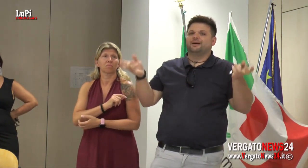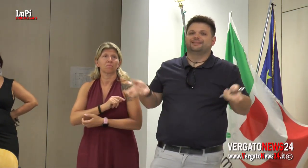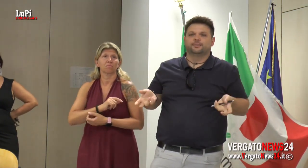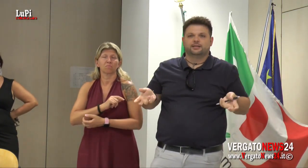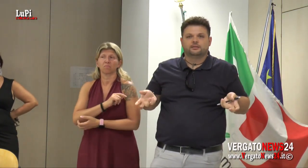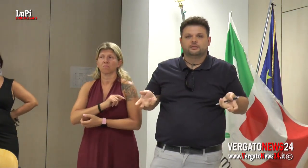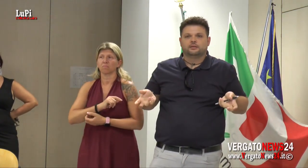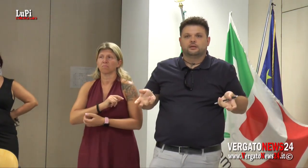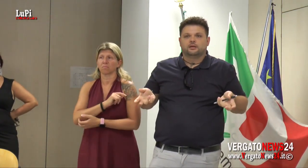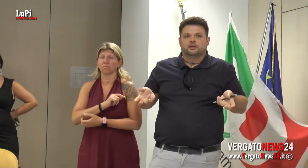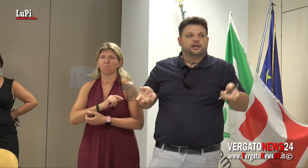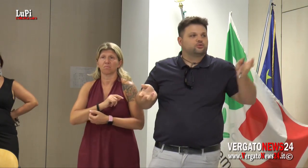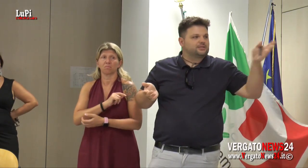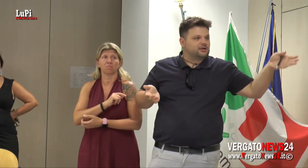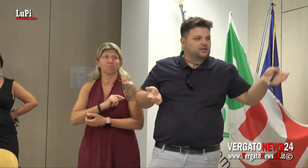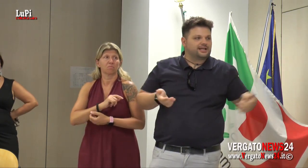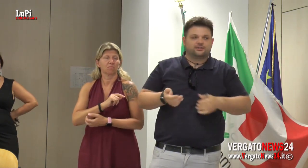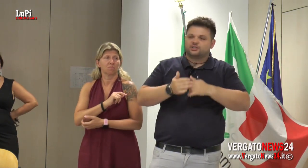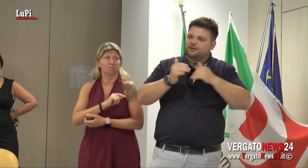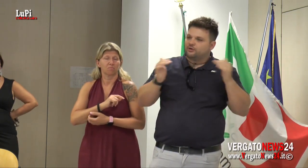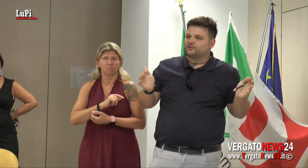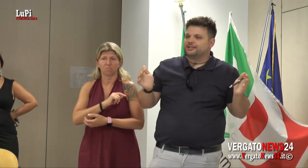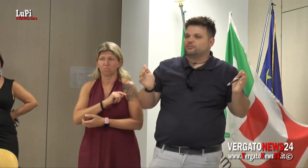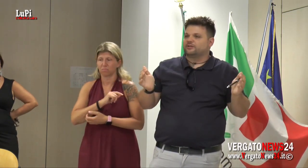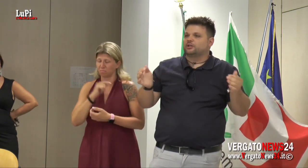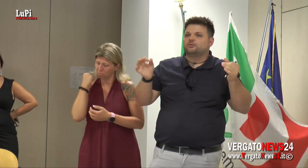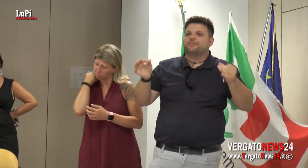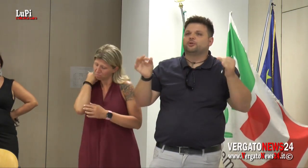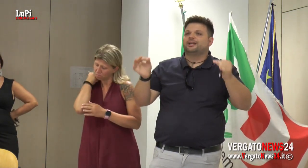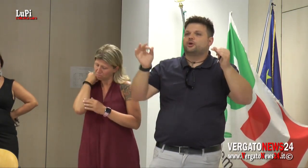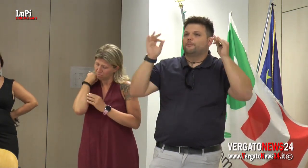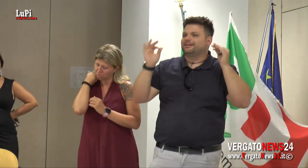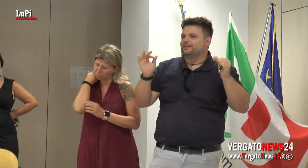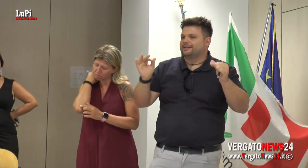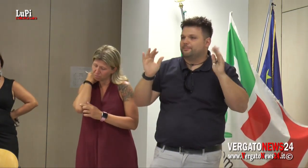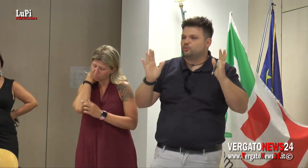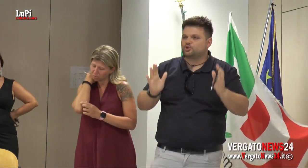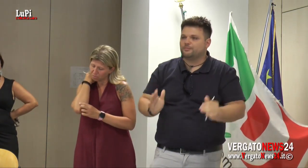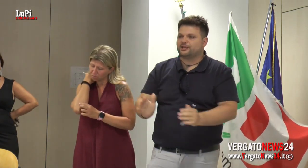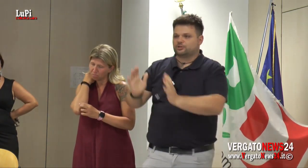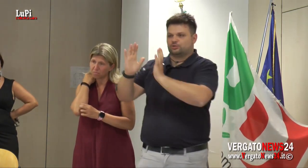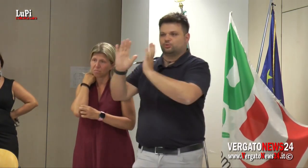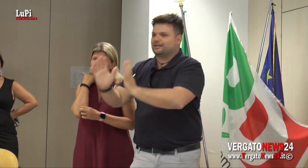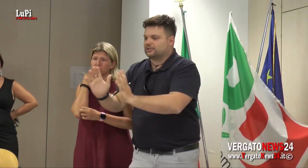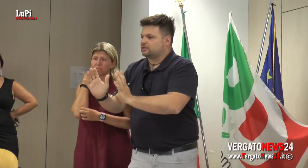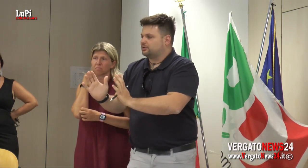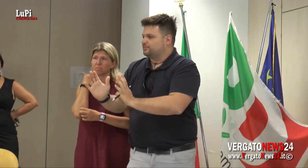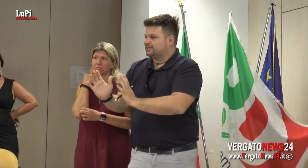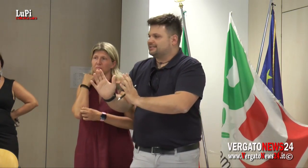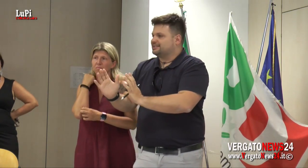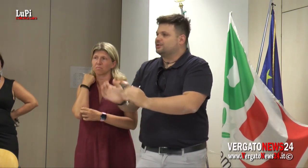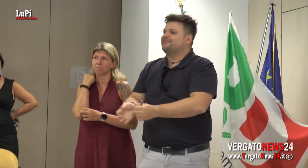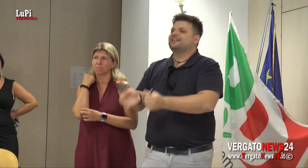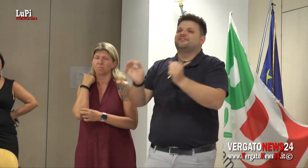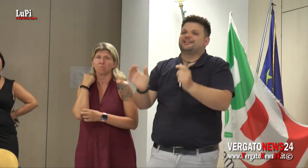incompatibili. E su questa cosa ci siamo confrontati molte volte. Noi abbiamo delle incompatibilità, per cui se un medico sta studiando una seconda